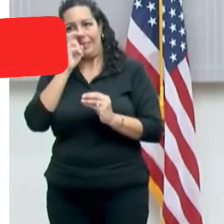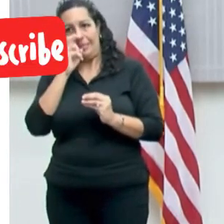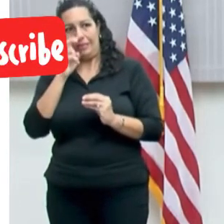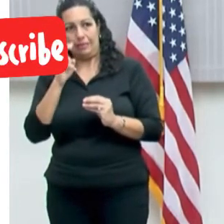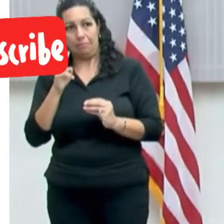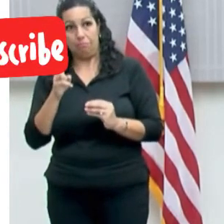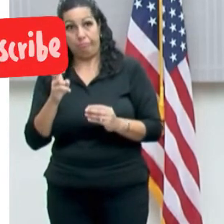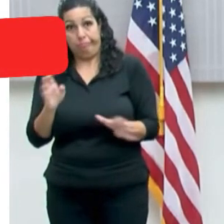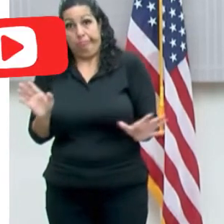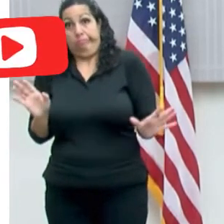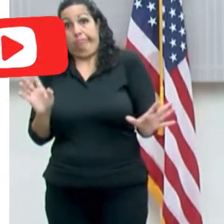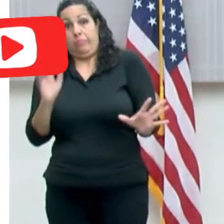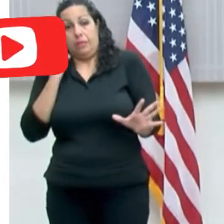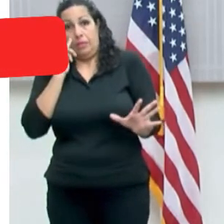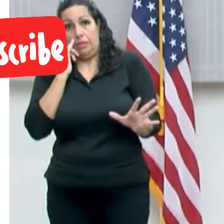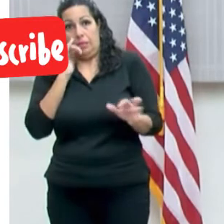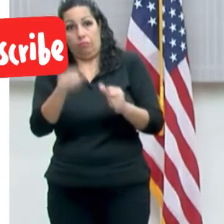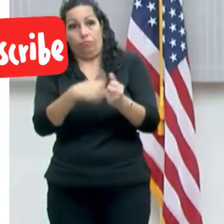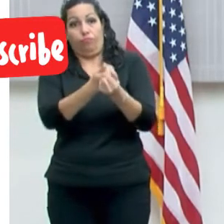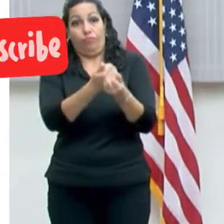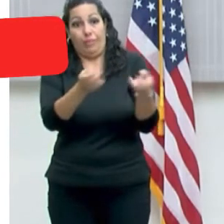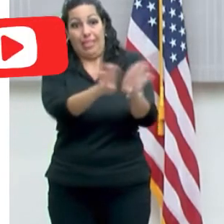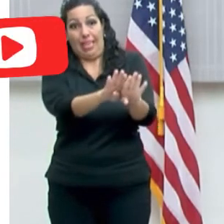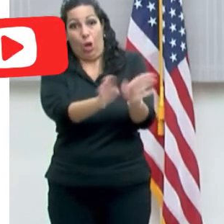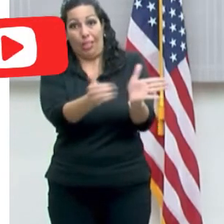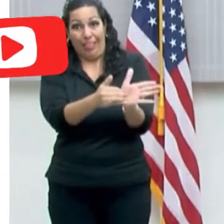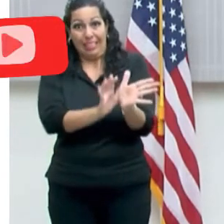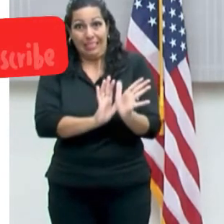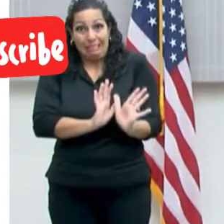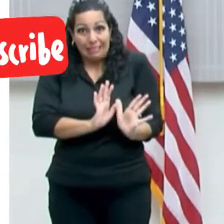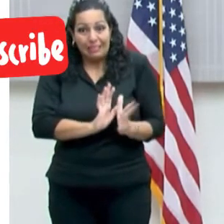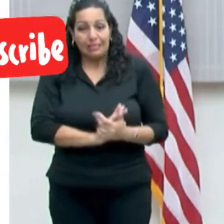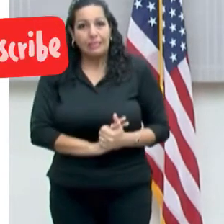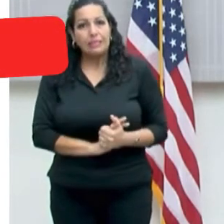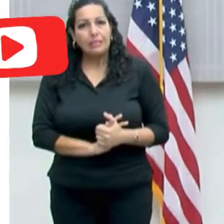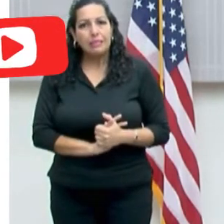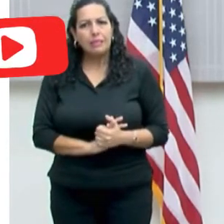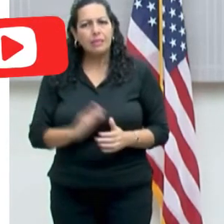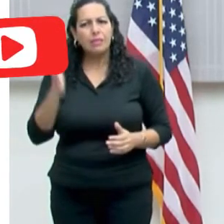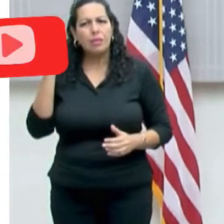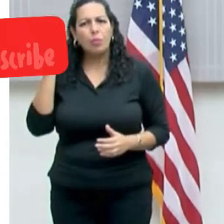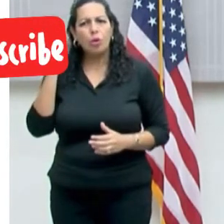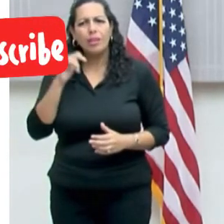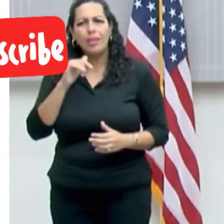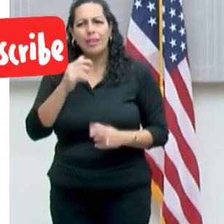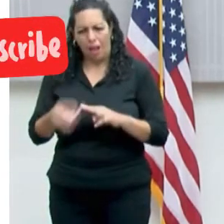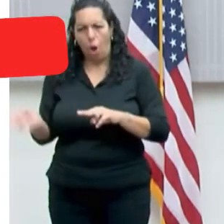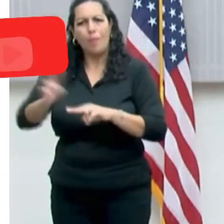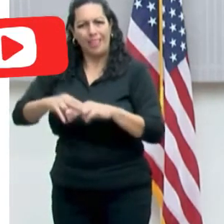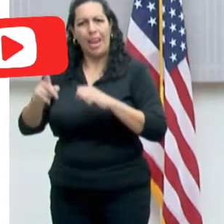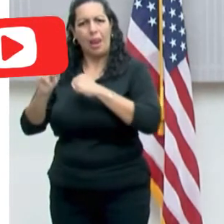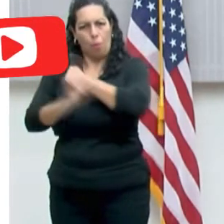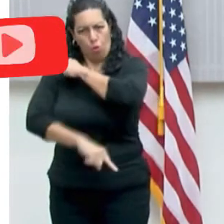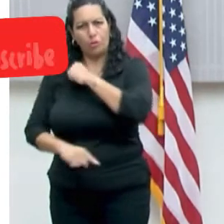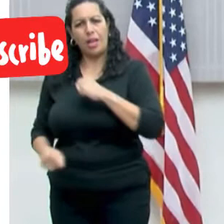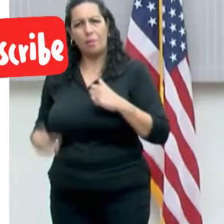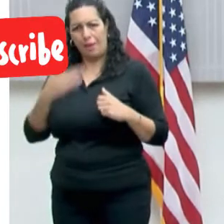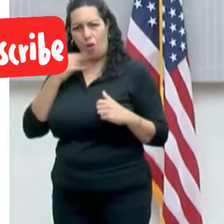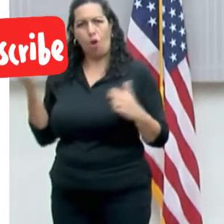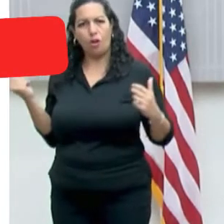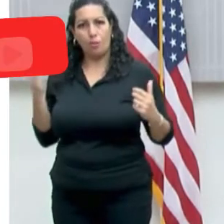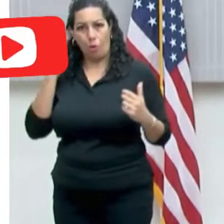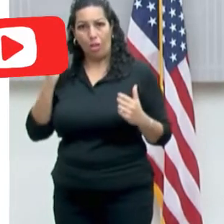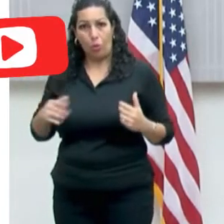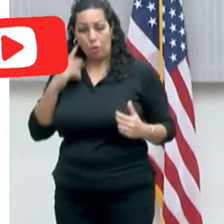si lockdown? No sé. Pero, ¿por qué no aumentar las multas? Que generalmente el bolsillo